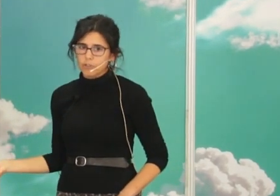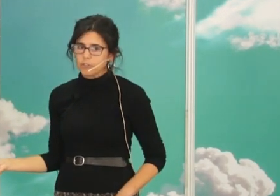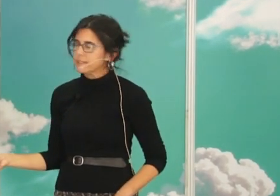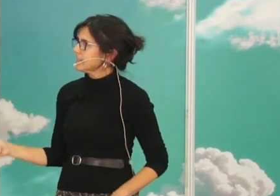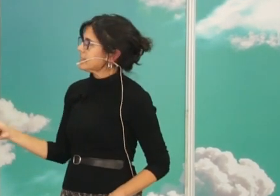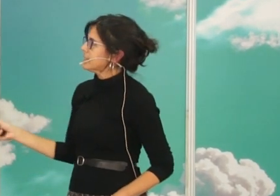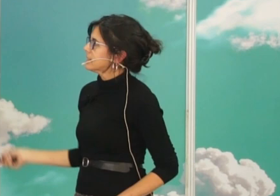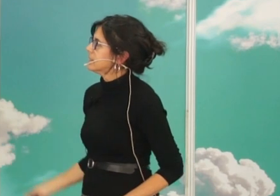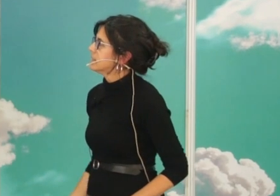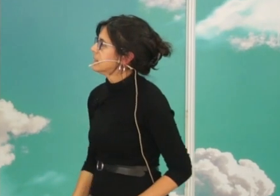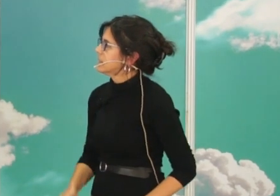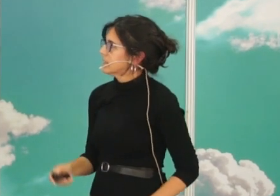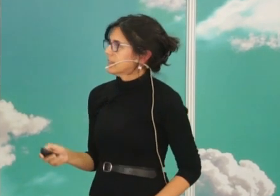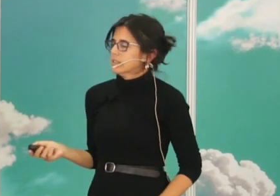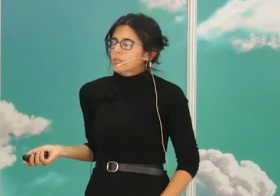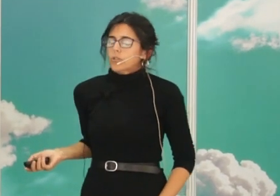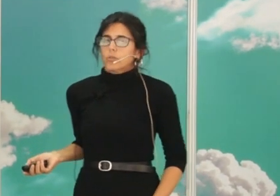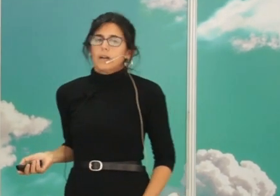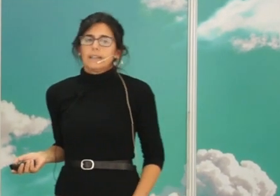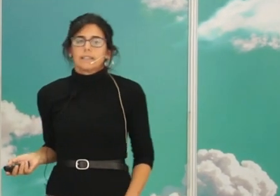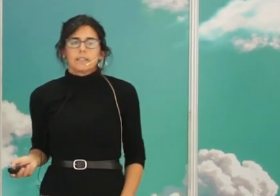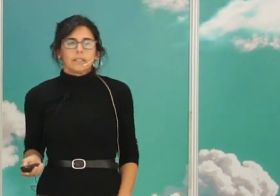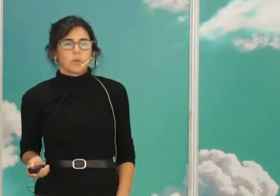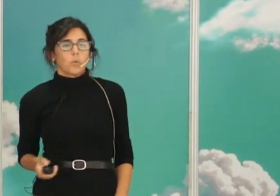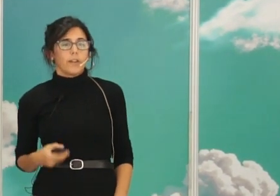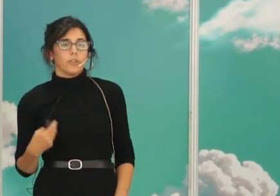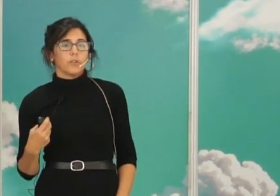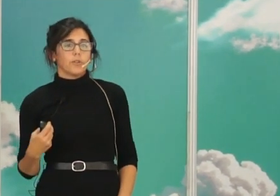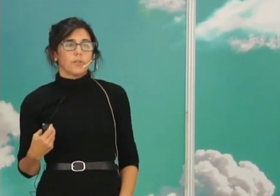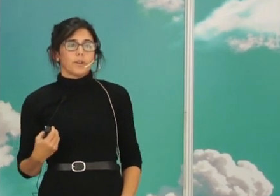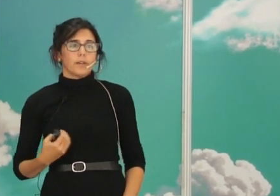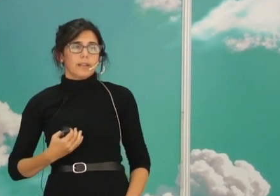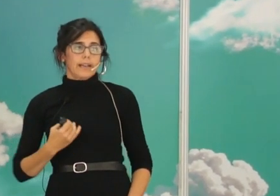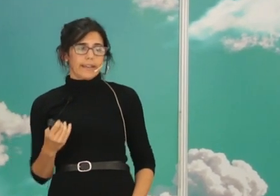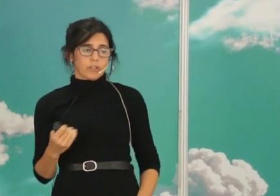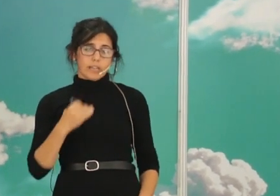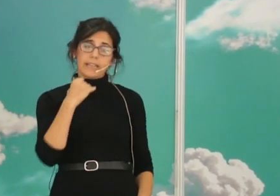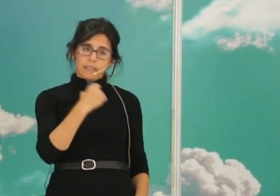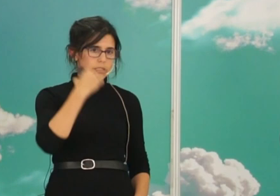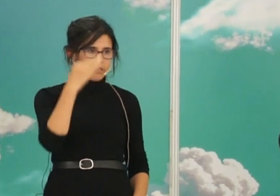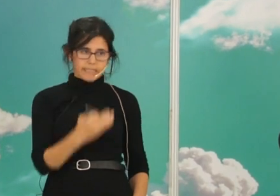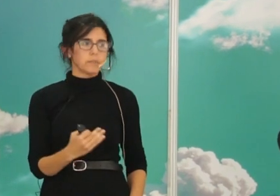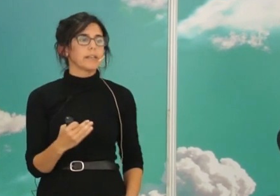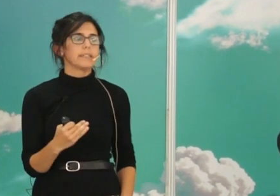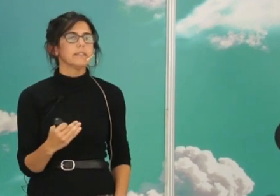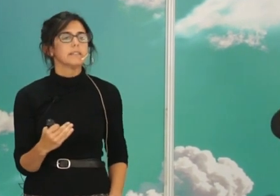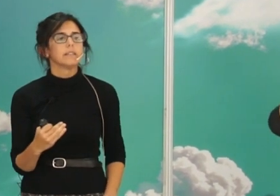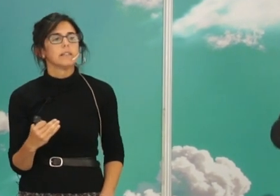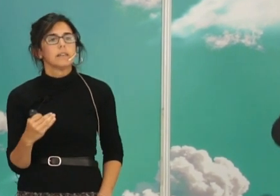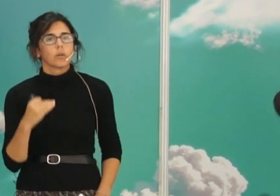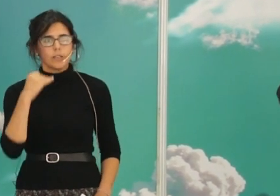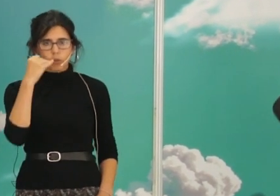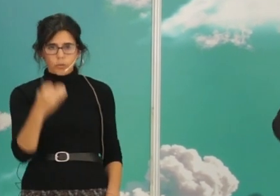a 1936, con lo cual cuando la guerra, o sea, él se mantiene en Madrid,